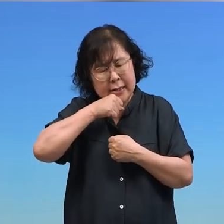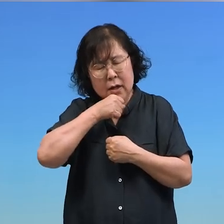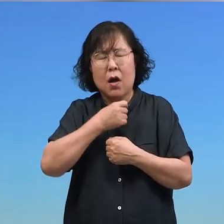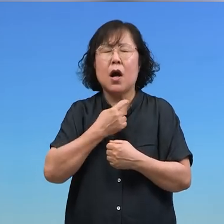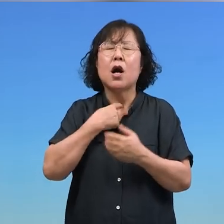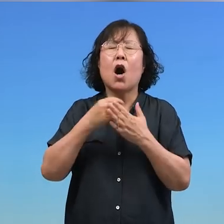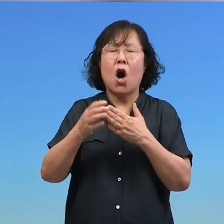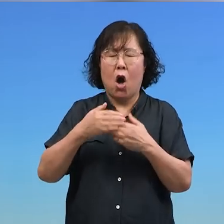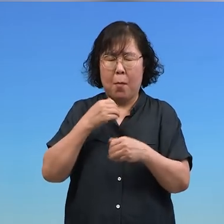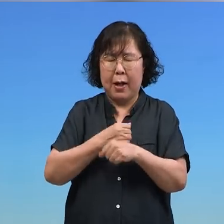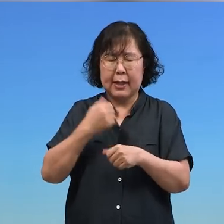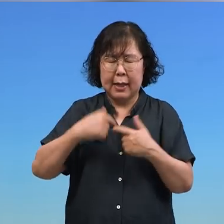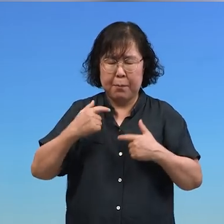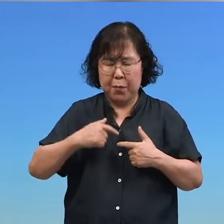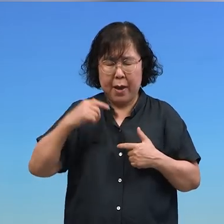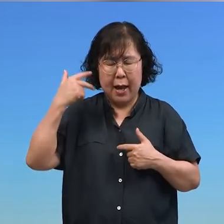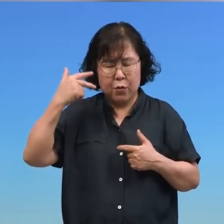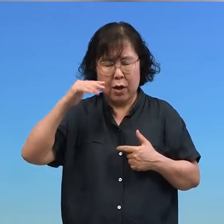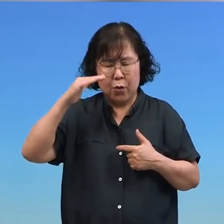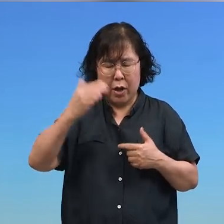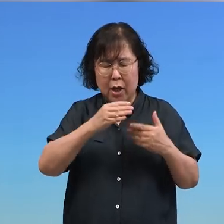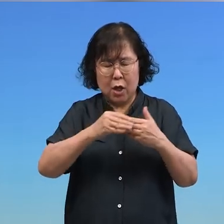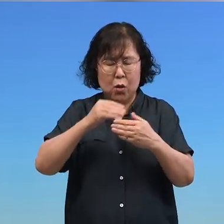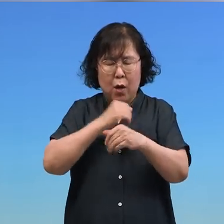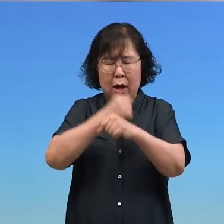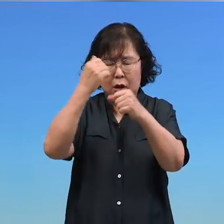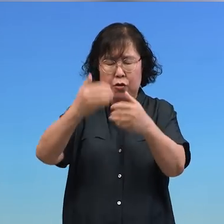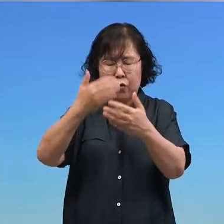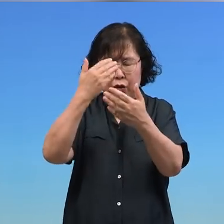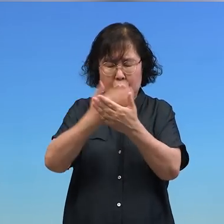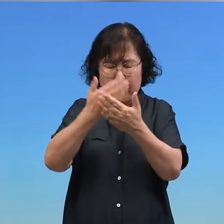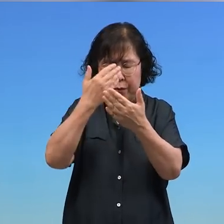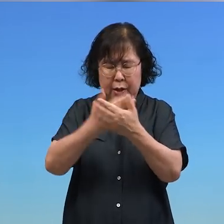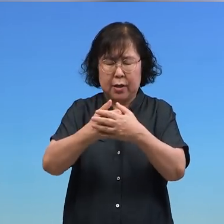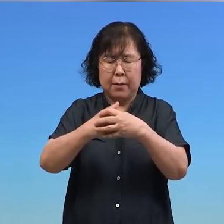누리는 기쁨의 한 주간 되도록 인도해 주시기 원합니다